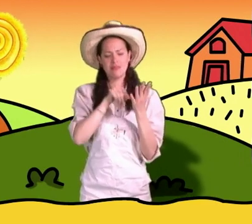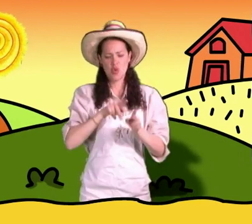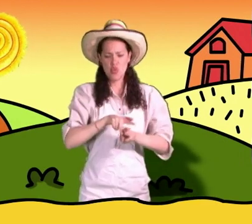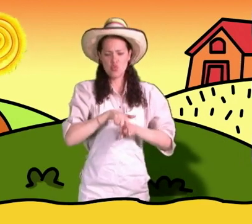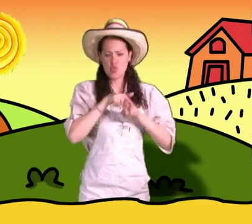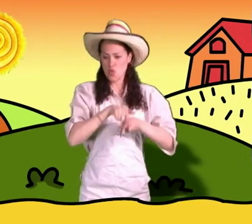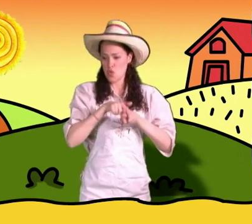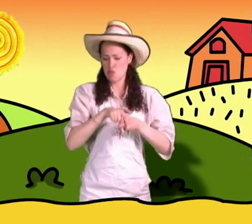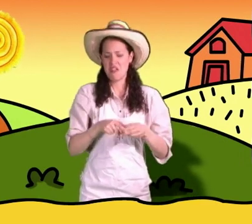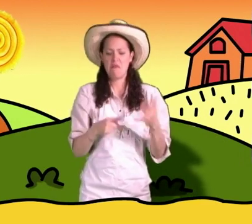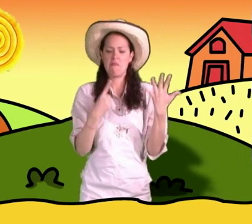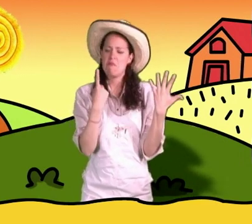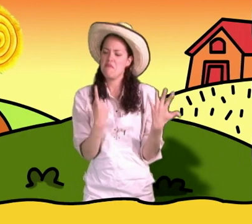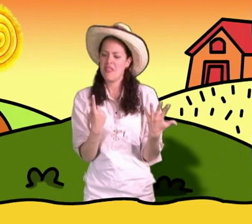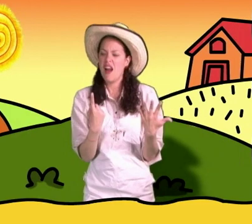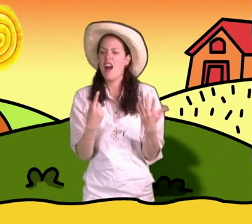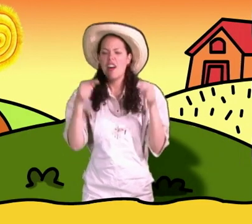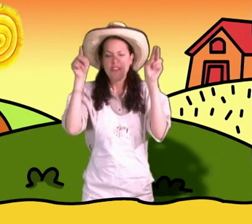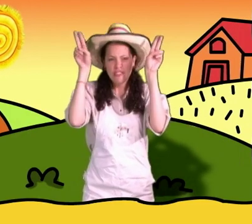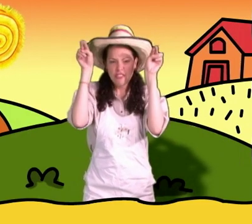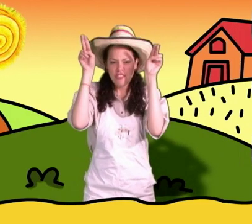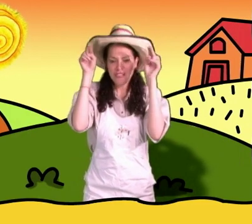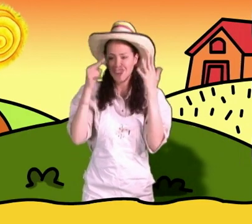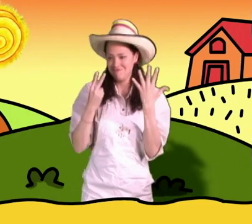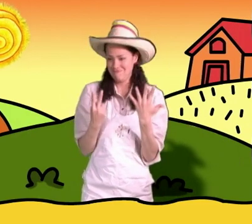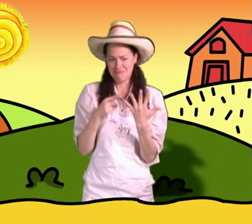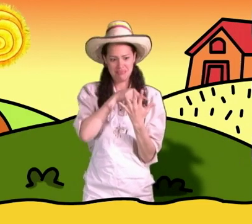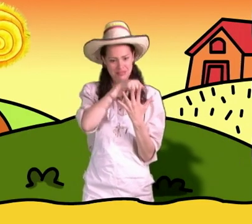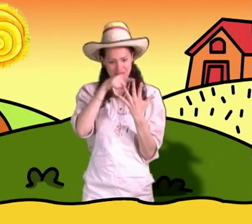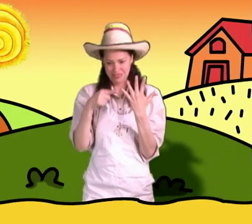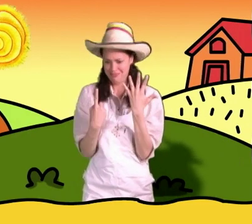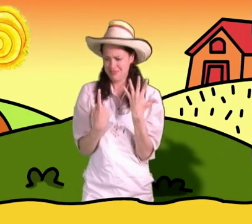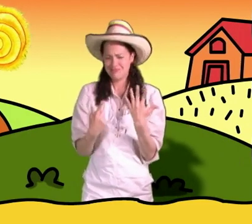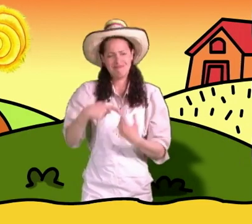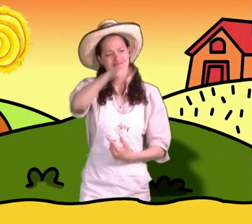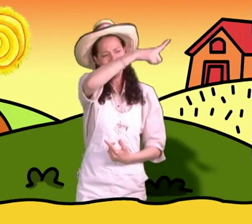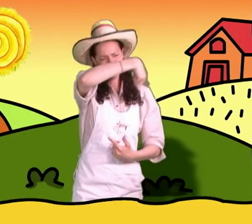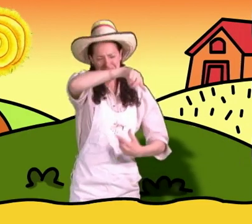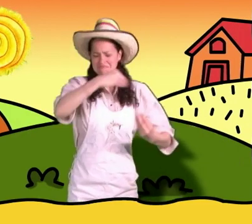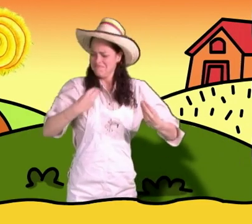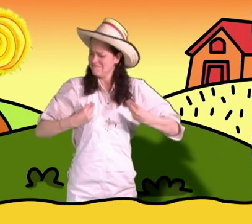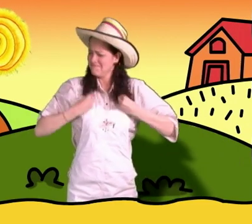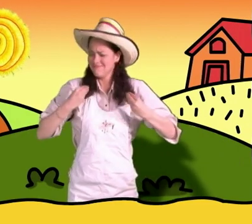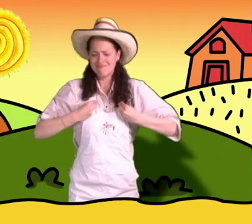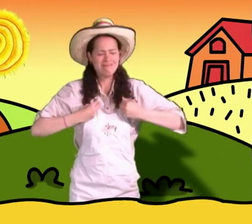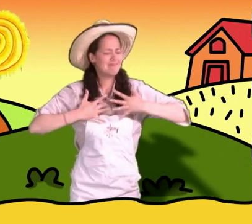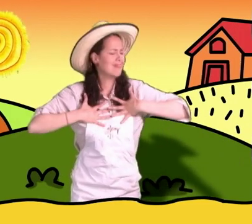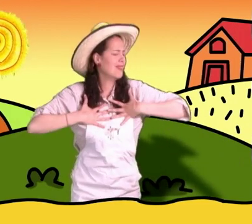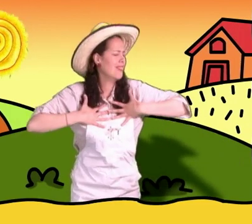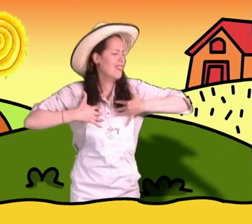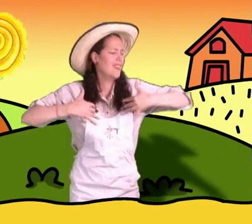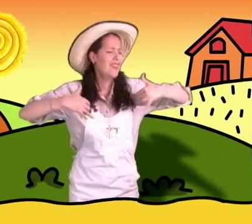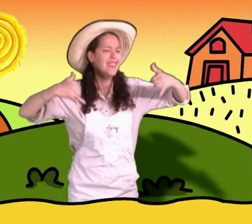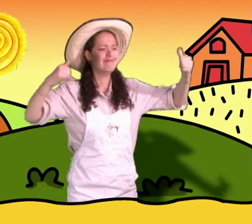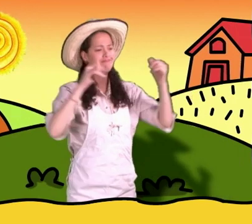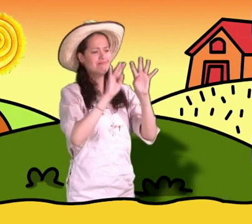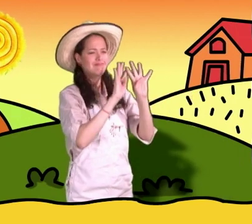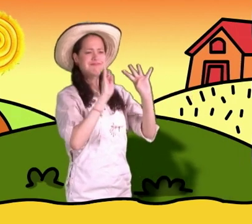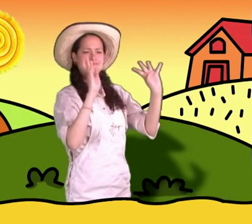los patos, los caballos y por último el conejo. Todos ellos son muy felices